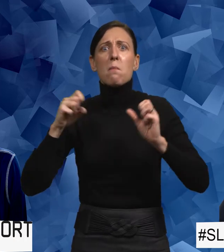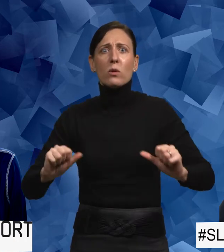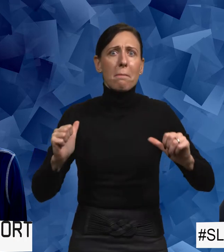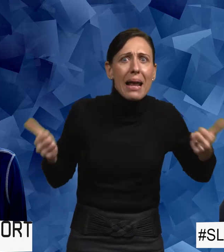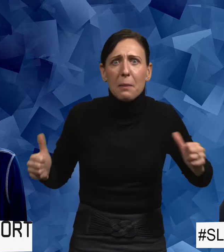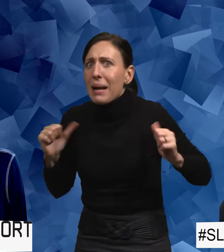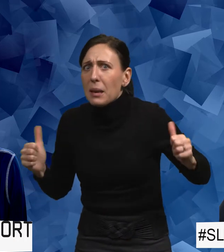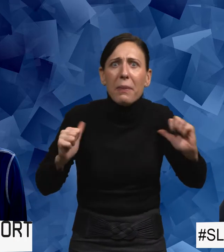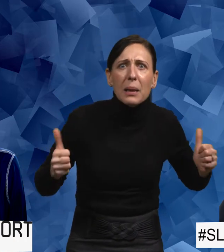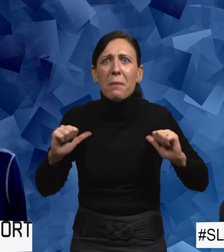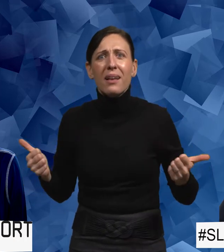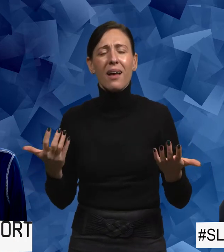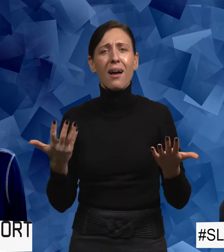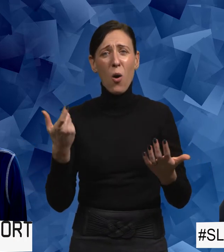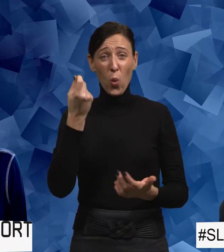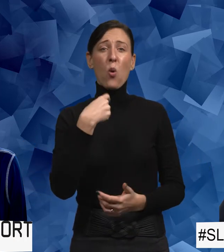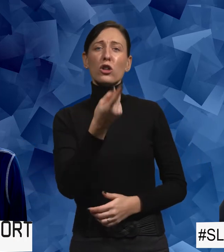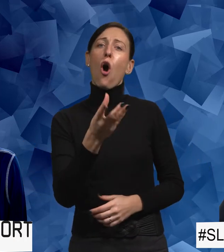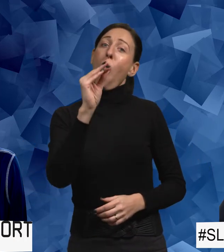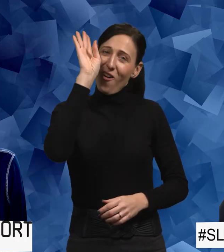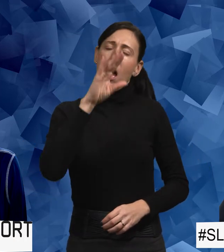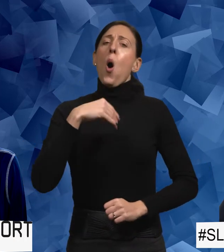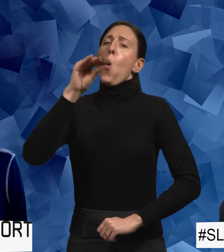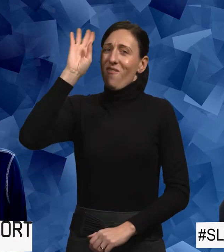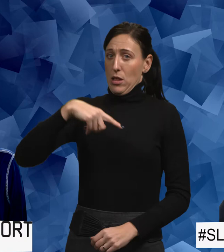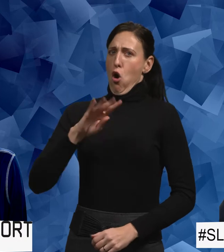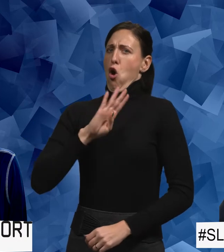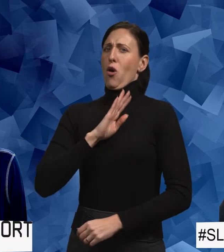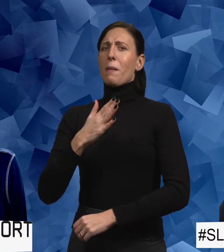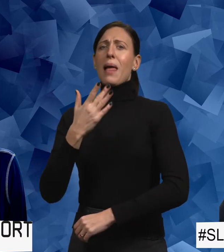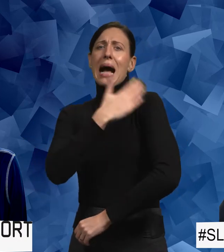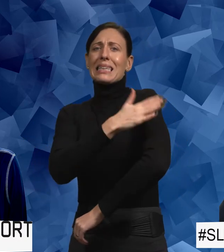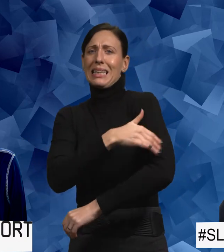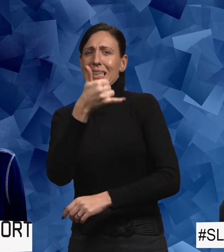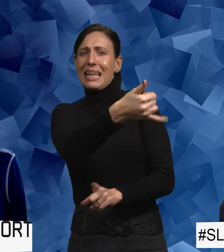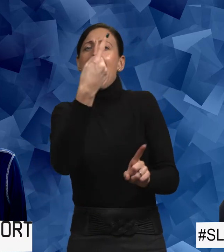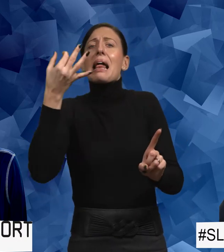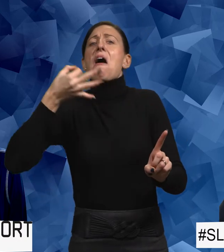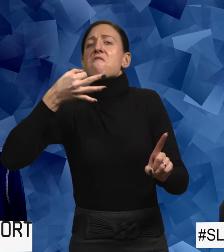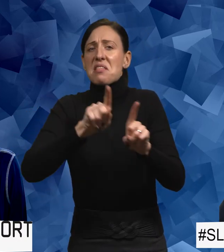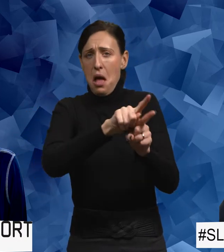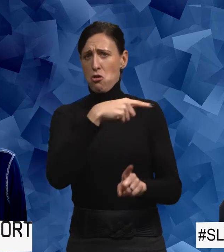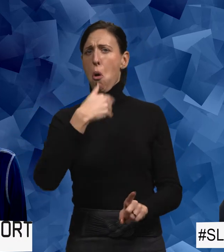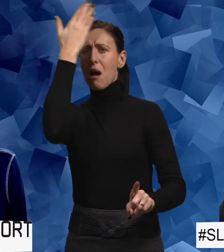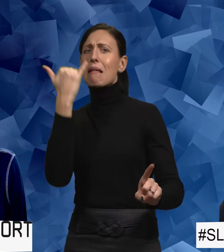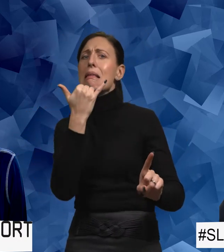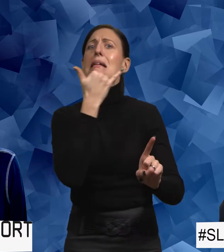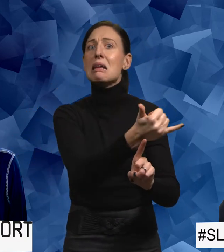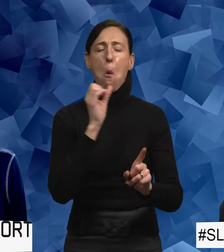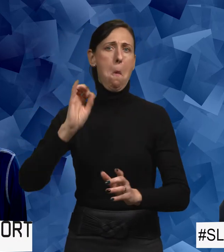framförhållning. Några säger så ja men du vet jag har min assistent på ett café i närheten. Så jag kan ringa henne om det blir lite